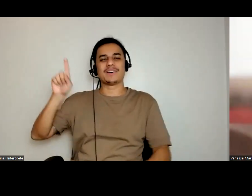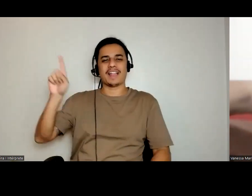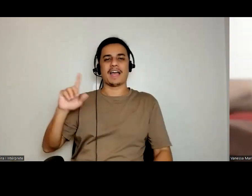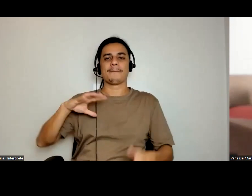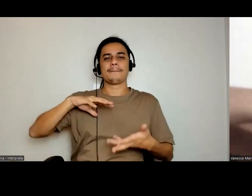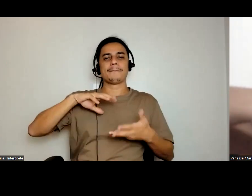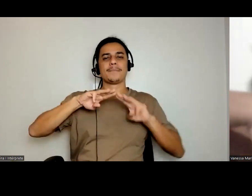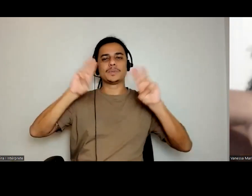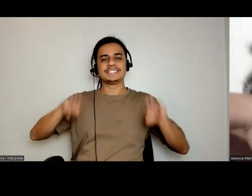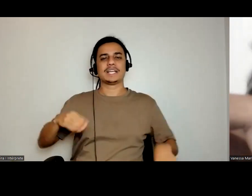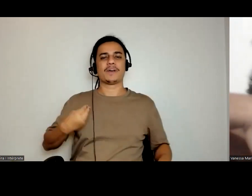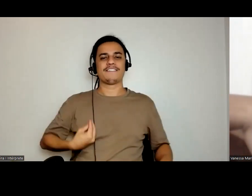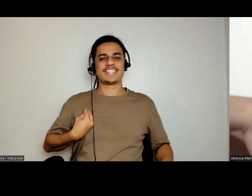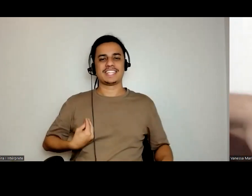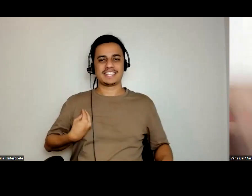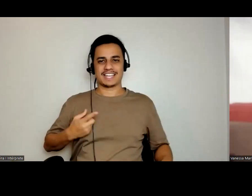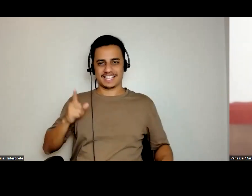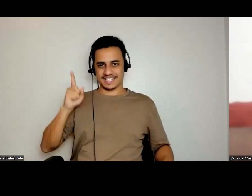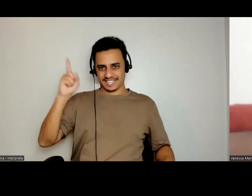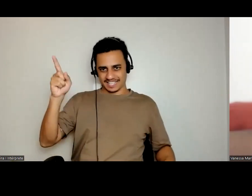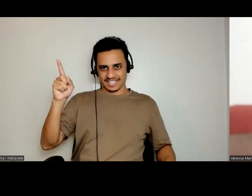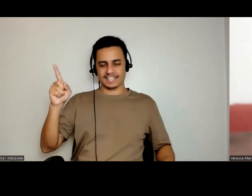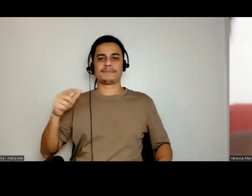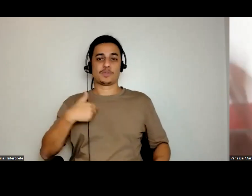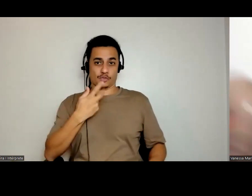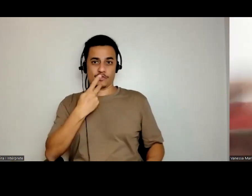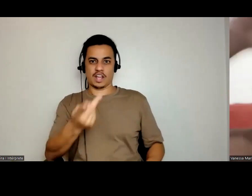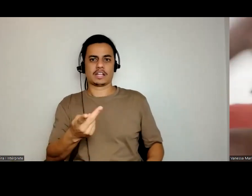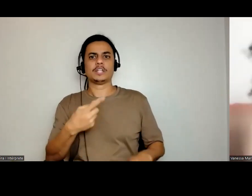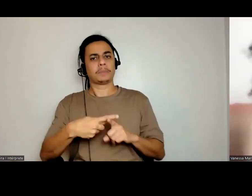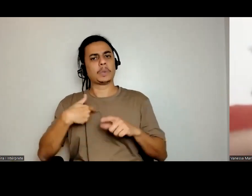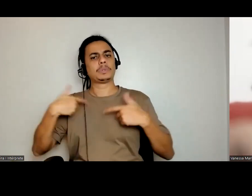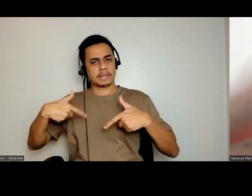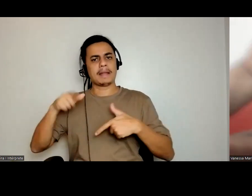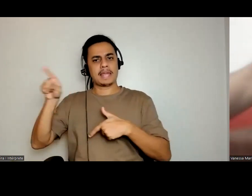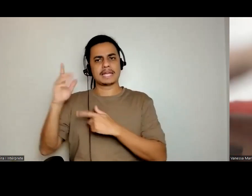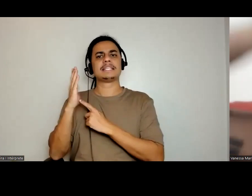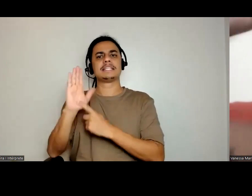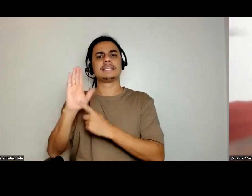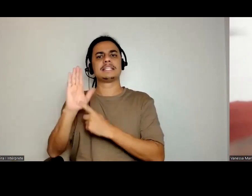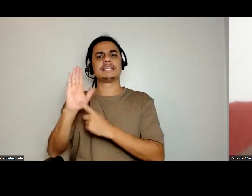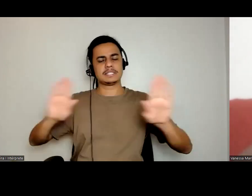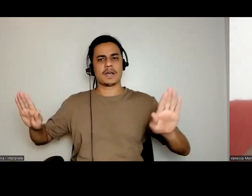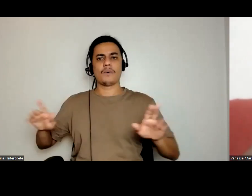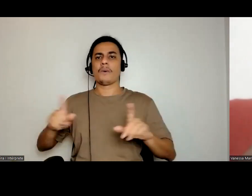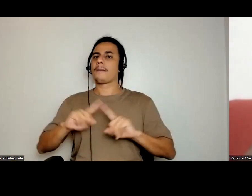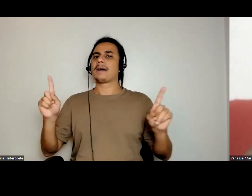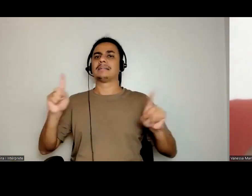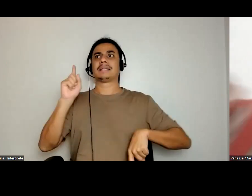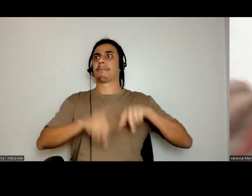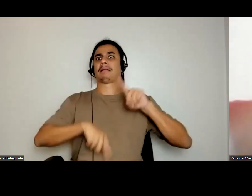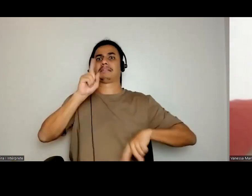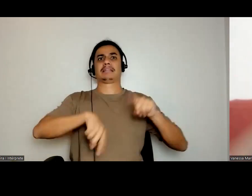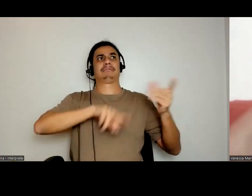Estou falando do Museu da Vida inclusive porque trabalhei nessa exposição, não estou falando leve andamento, não, trabalhei nessa exposição também. É um grande entulho de coisas